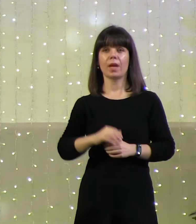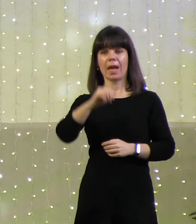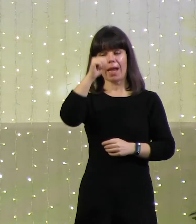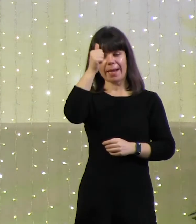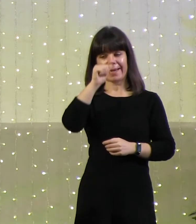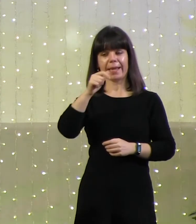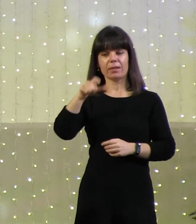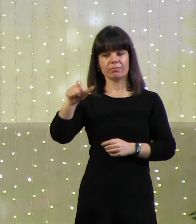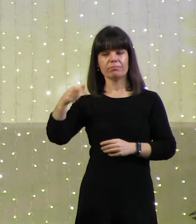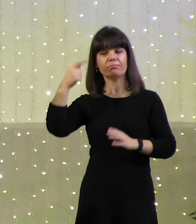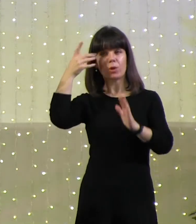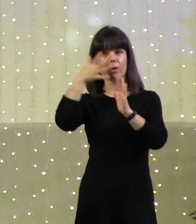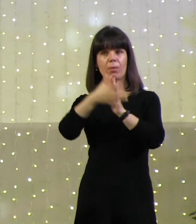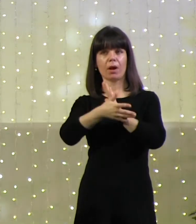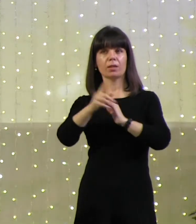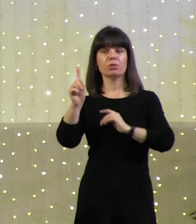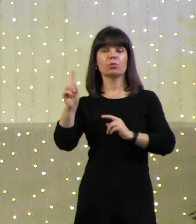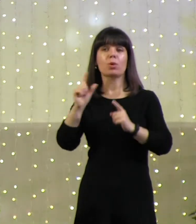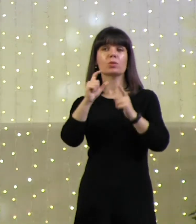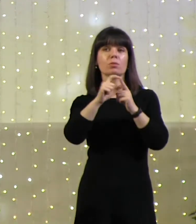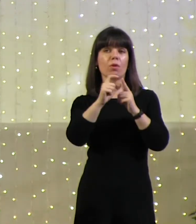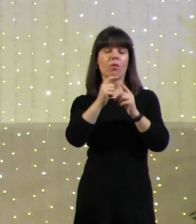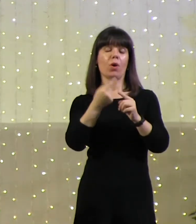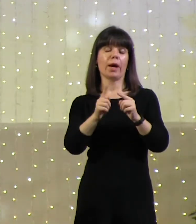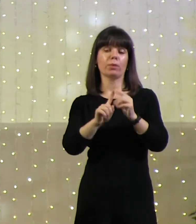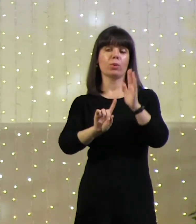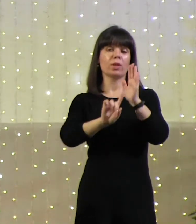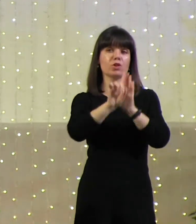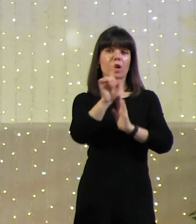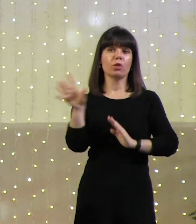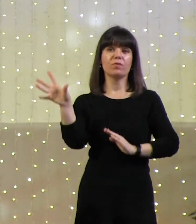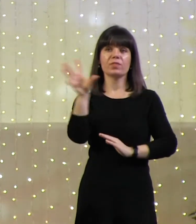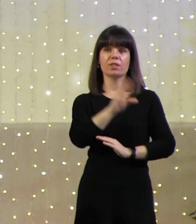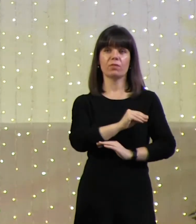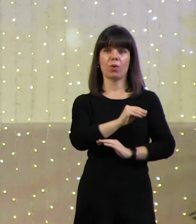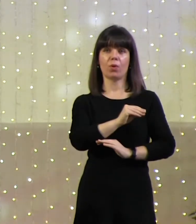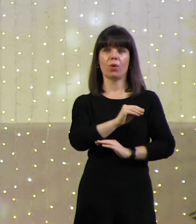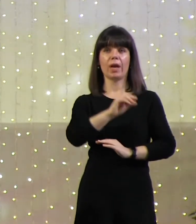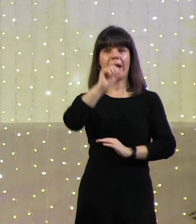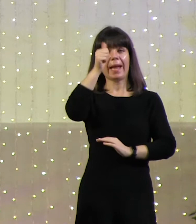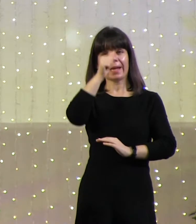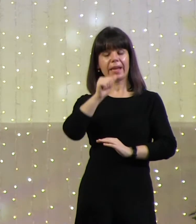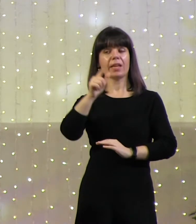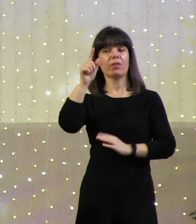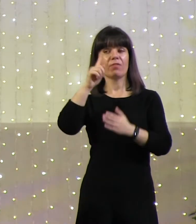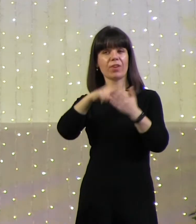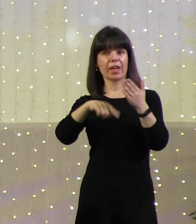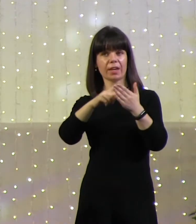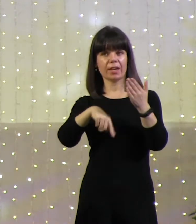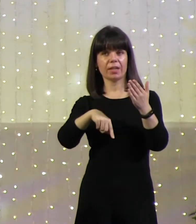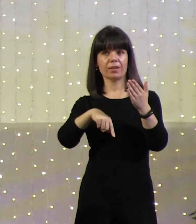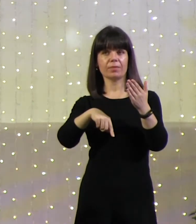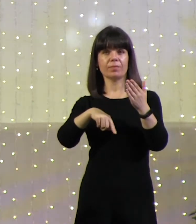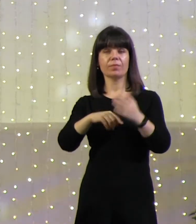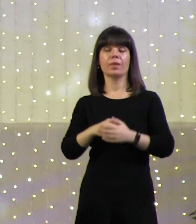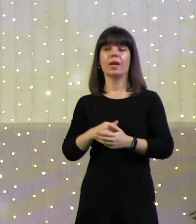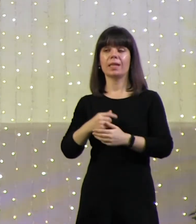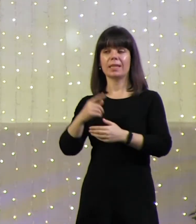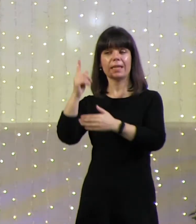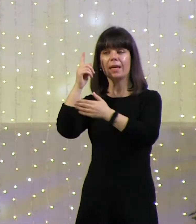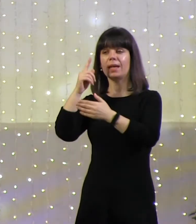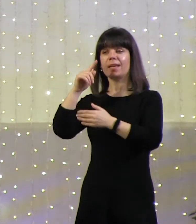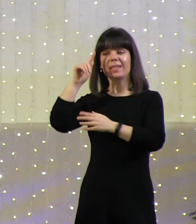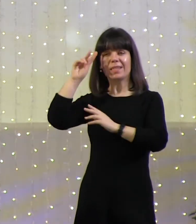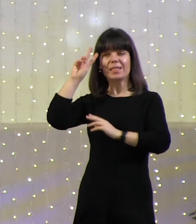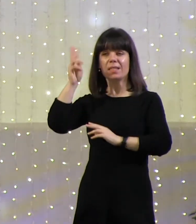логос — это начало всего. Греки верили, не зная иудейской веры,